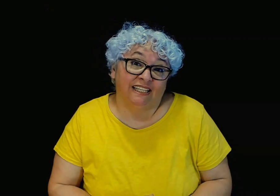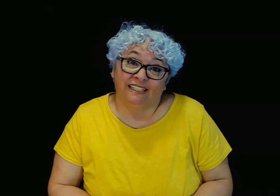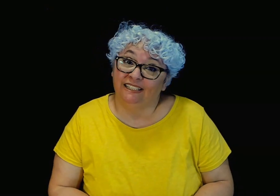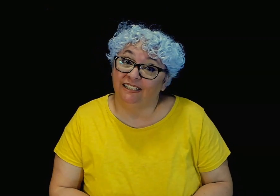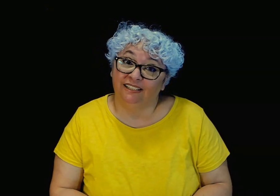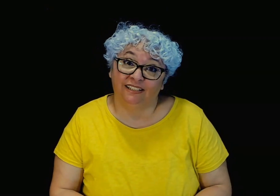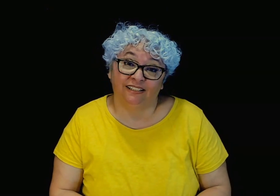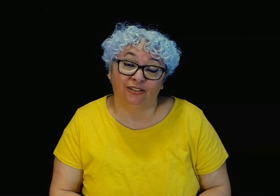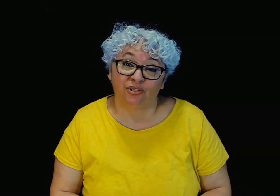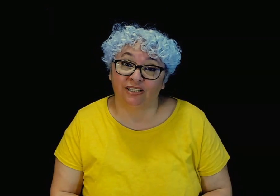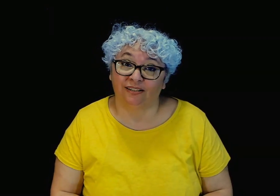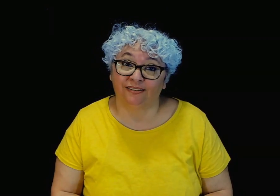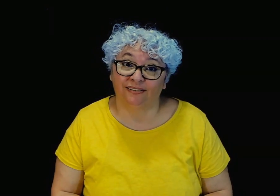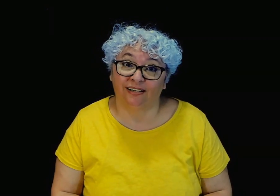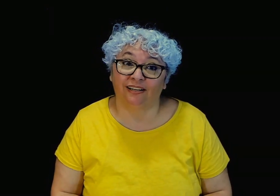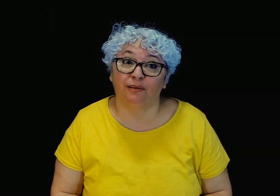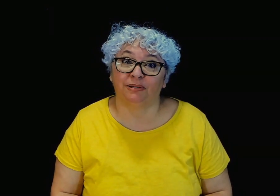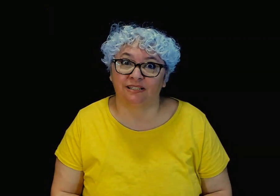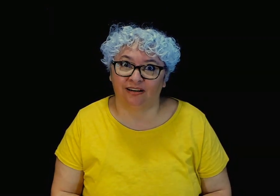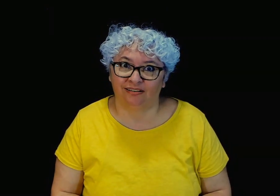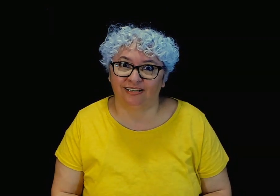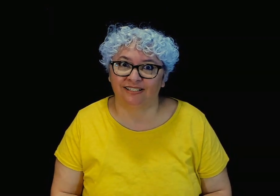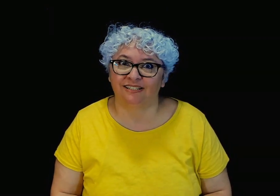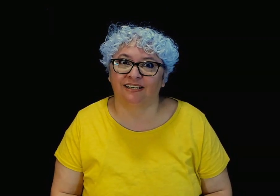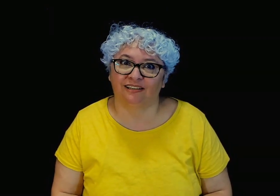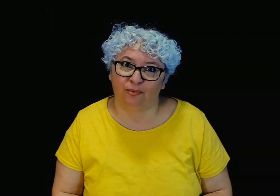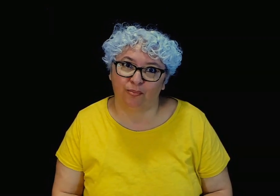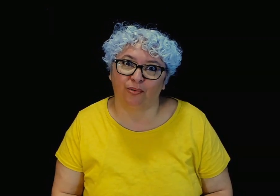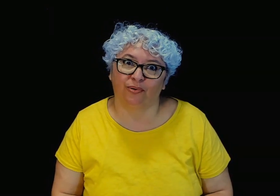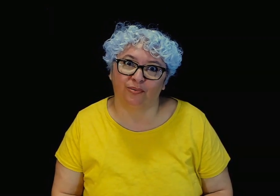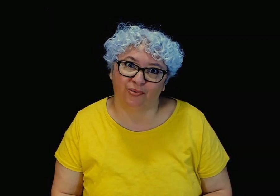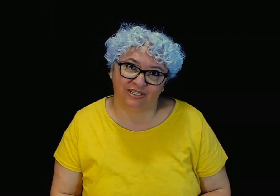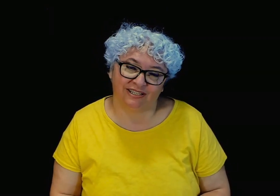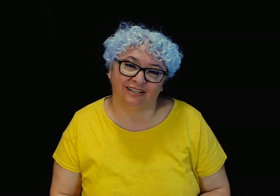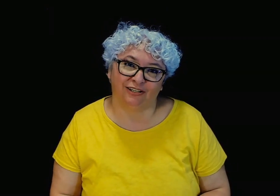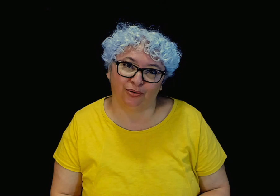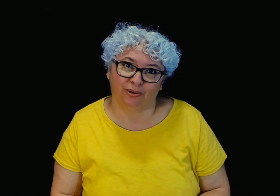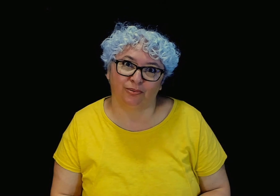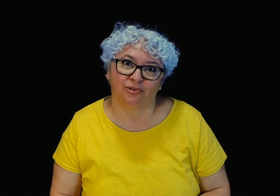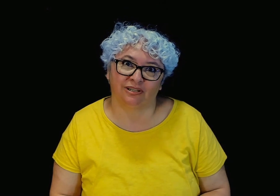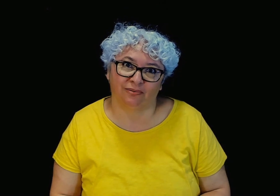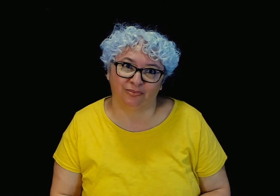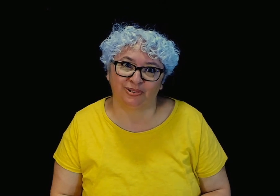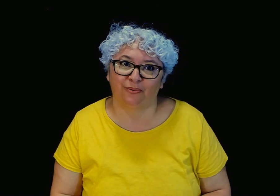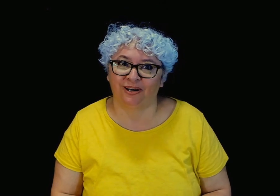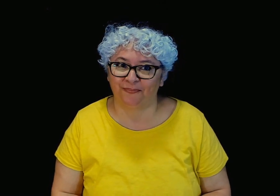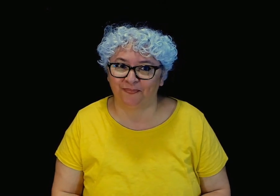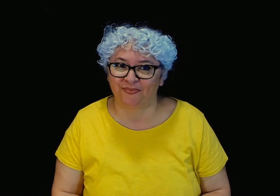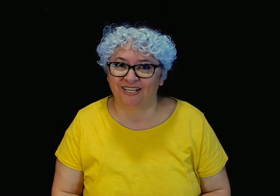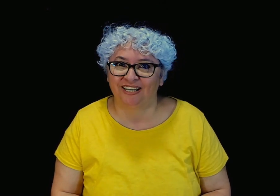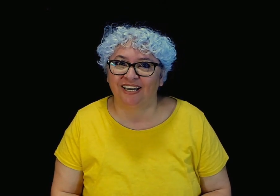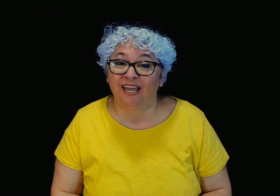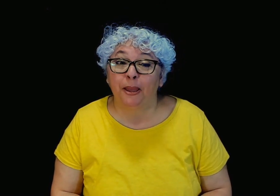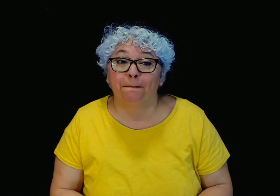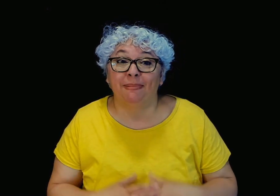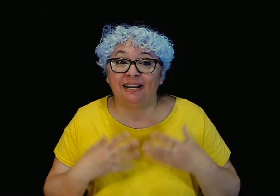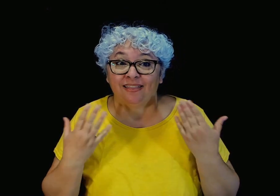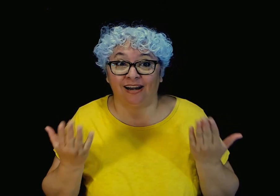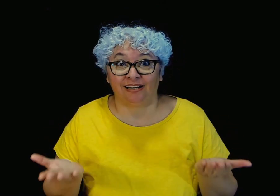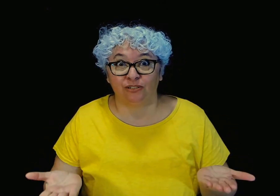y no sé a quién le pasará que se sienta un poco como este niño babosa vamos a ver van a dar las